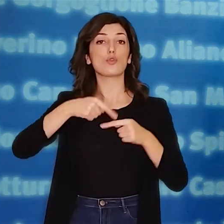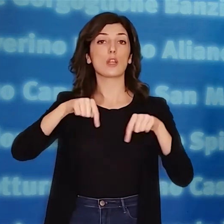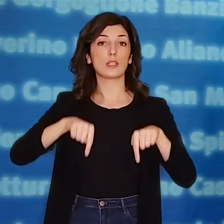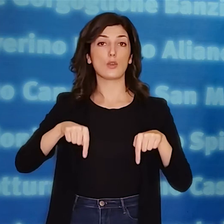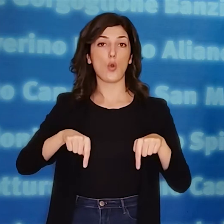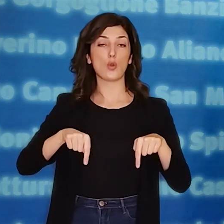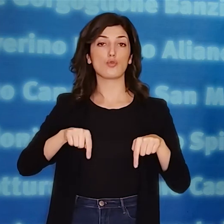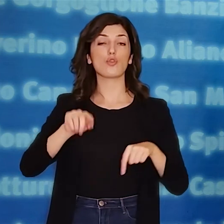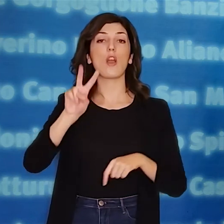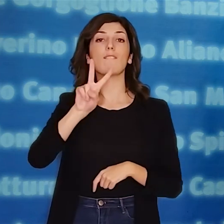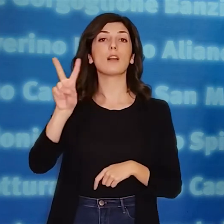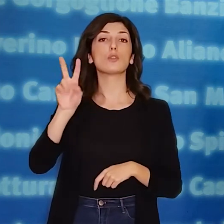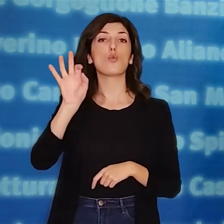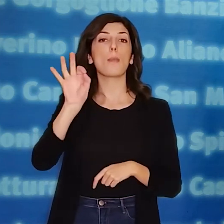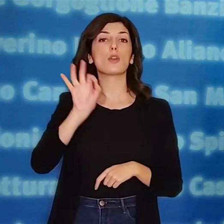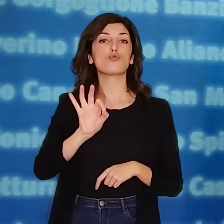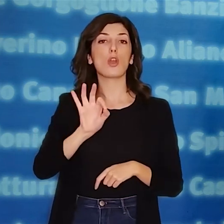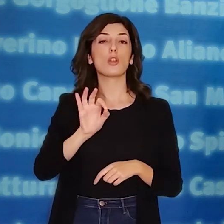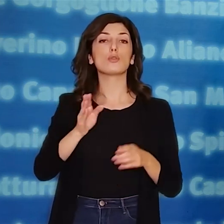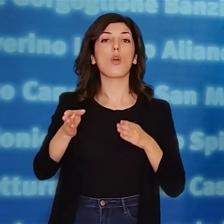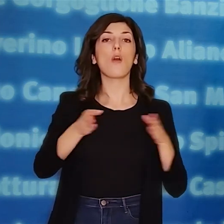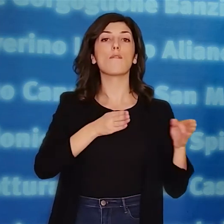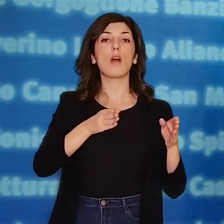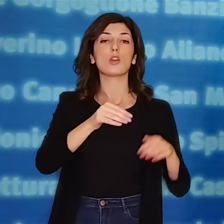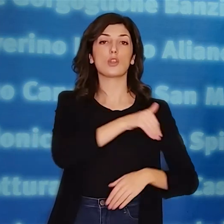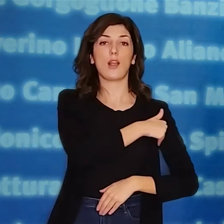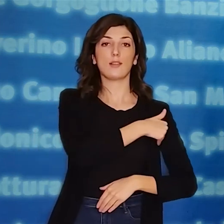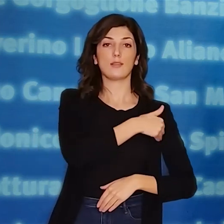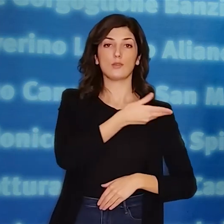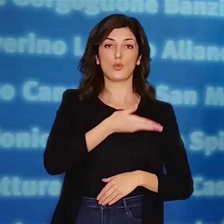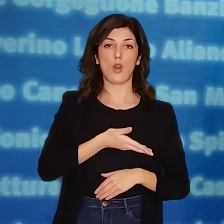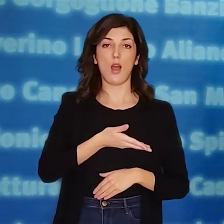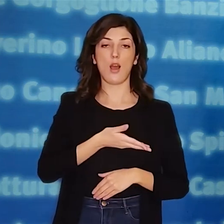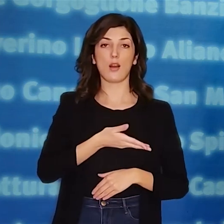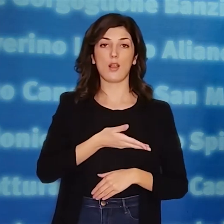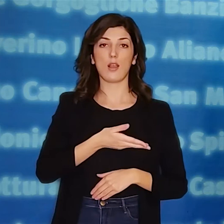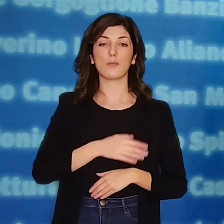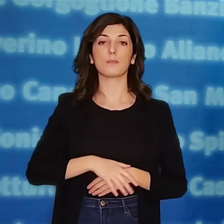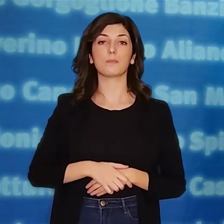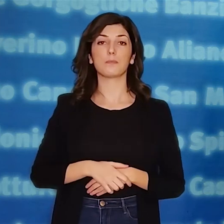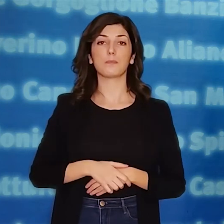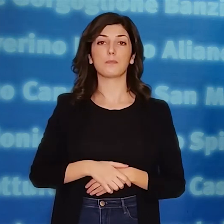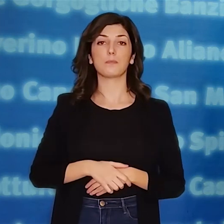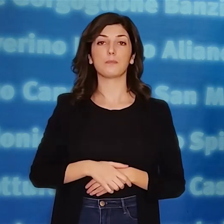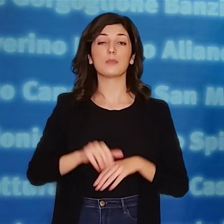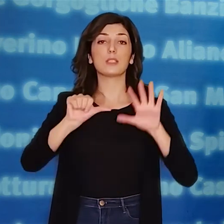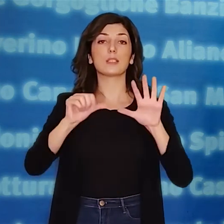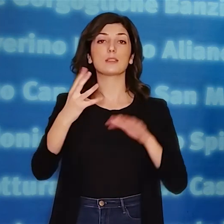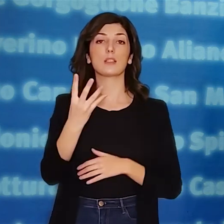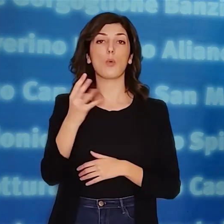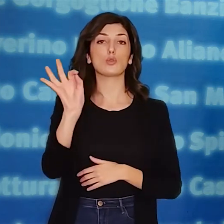positivi odierni sale al 22% la fascia d'età scolare, ritorna ad essere più